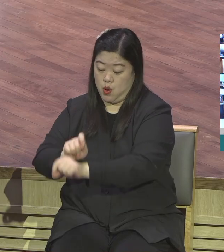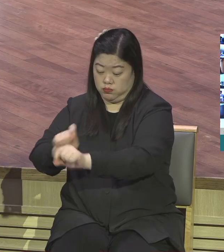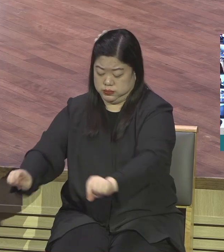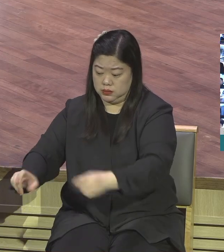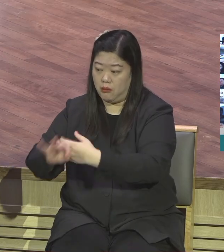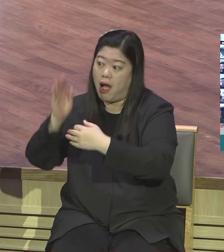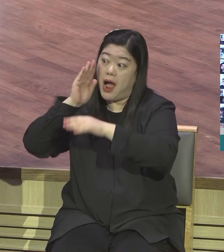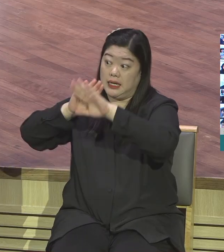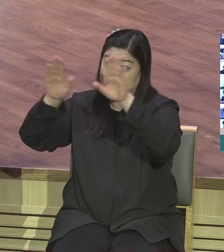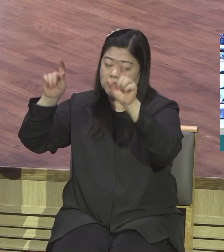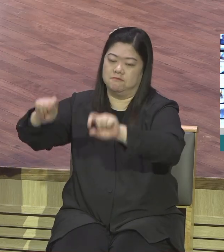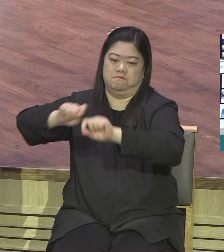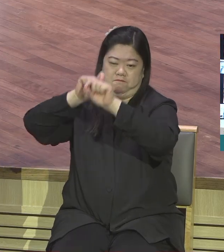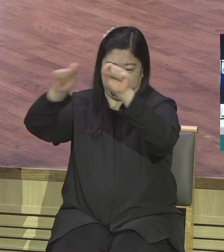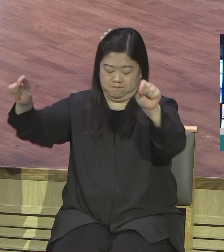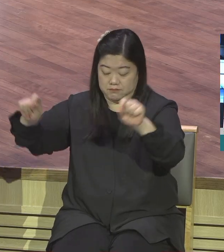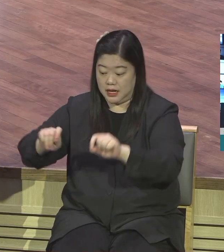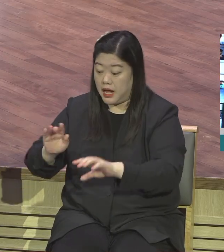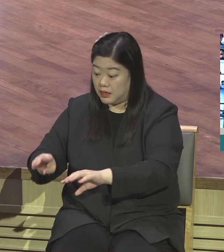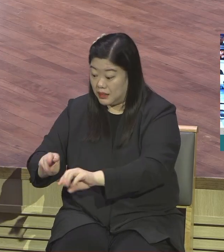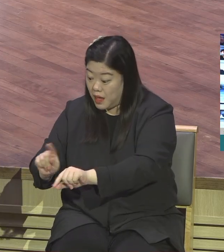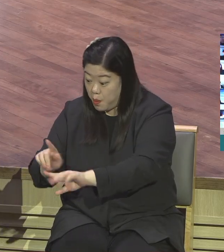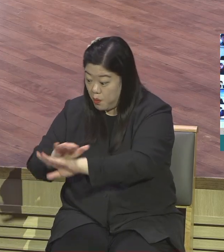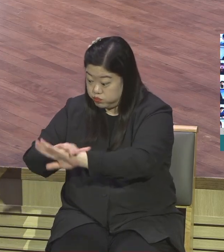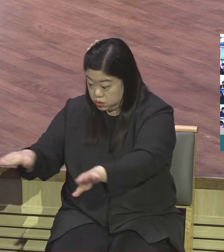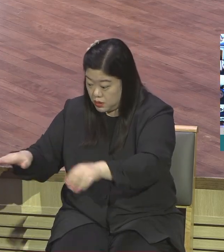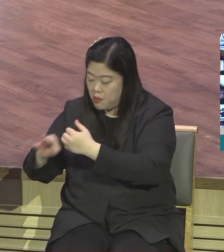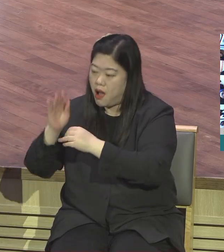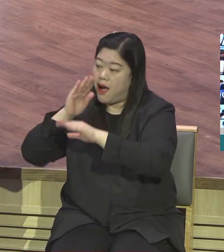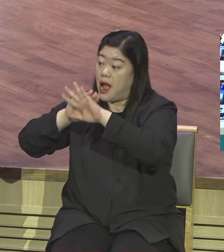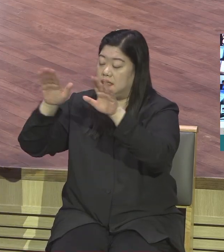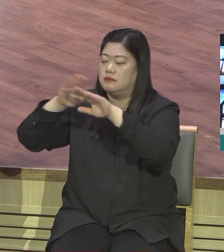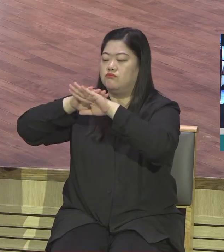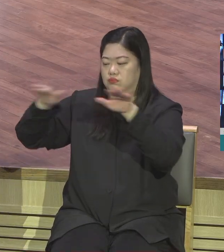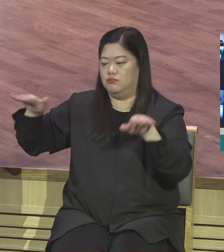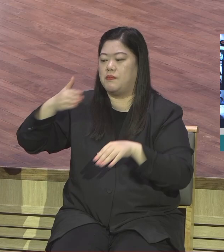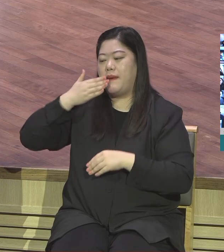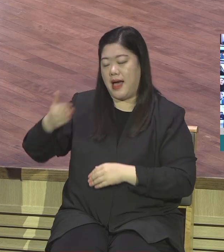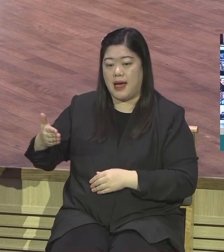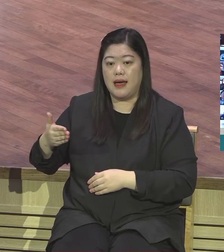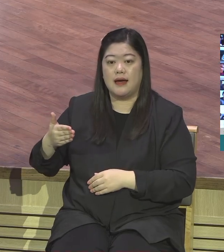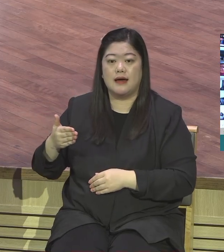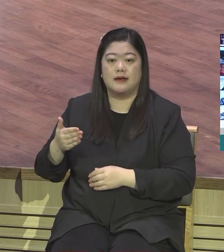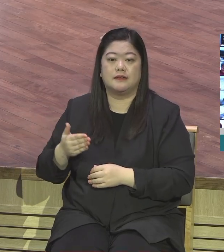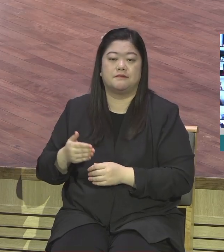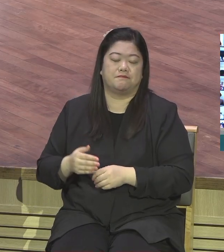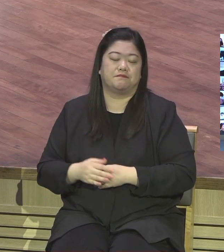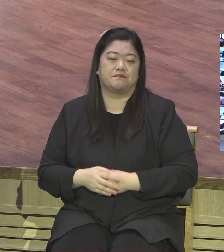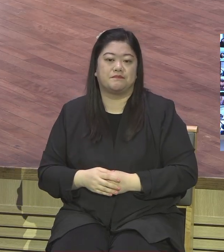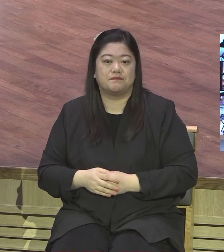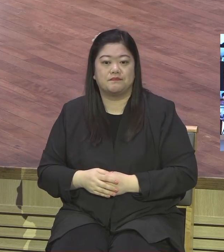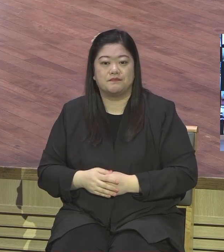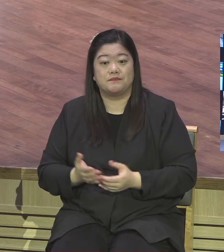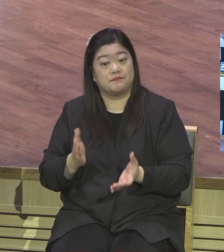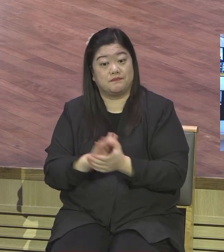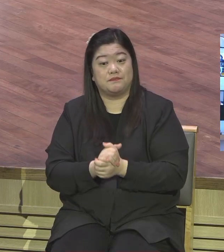매일 것이오 너가 땅에서 무엇이든지 풀면 하늘에서 풀리라 하시고 이 말씀을 통해 예수님께서는